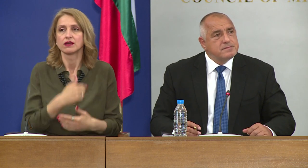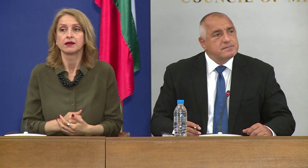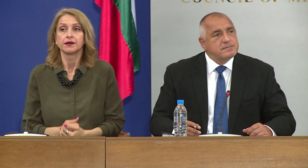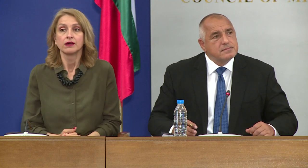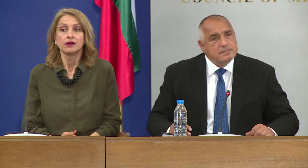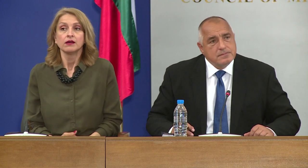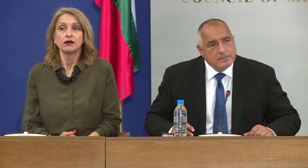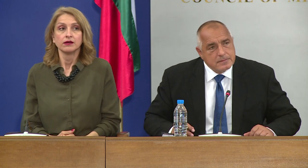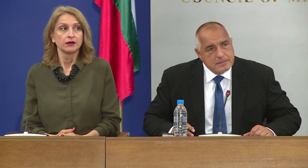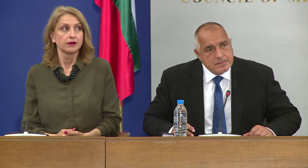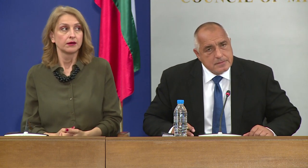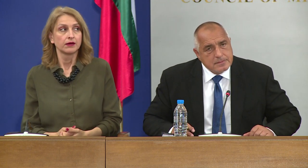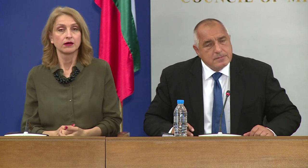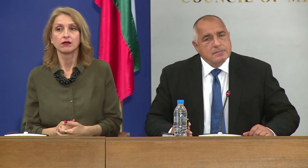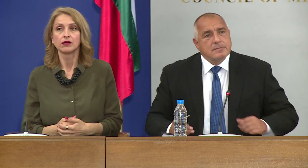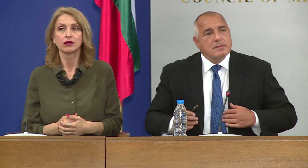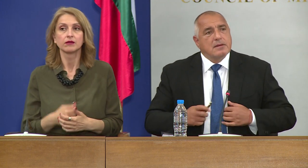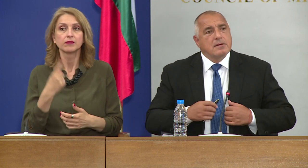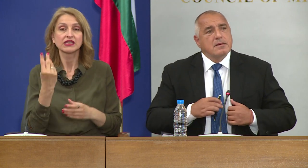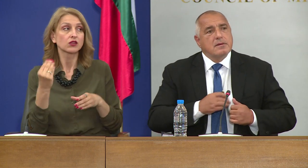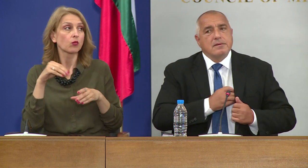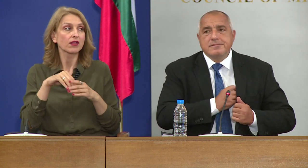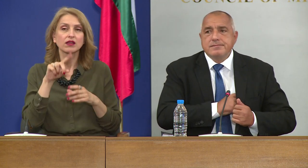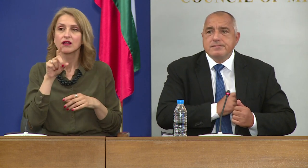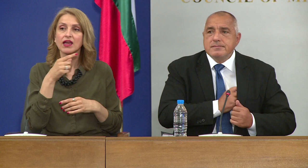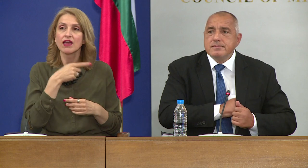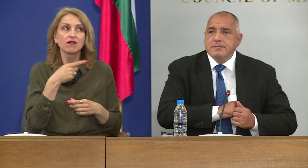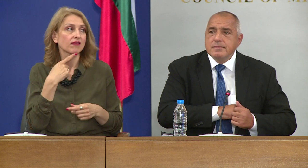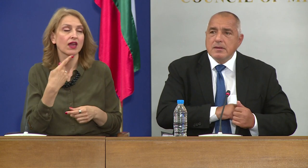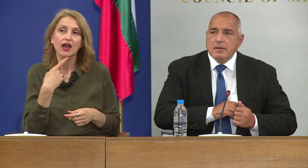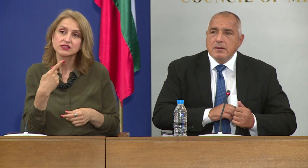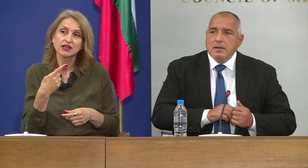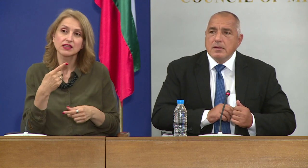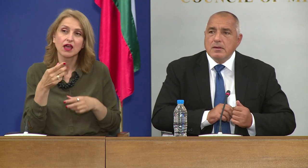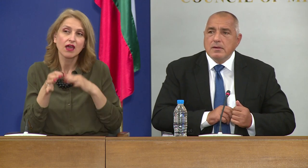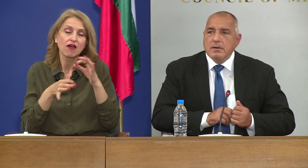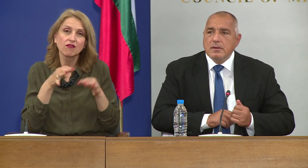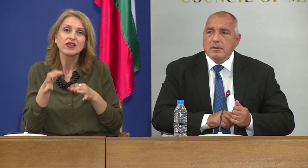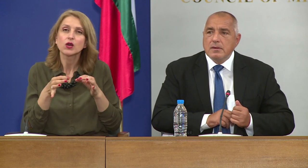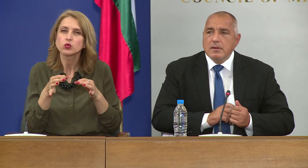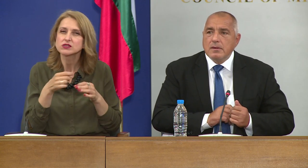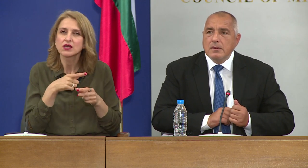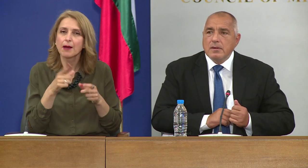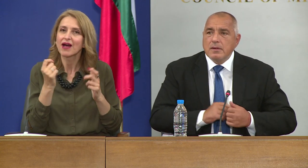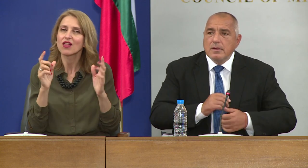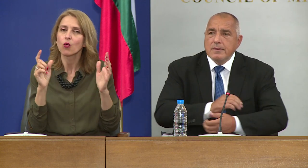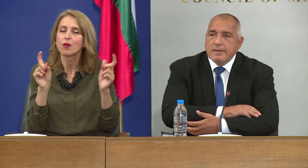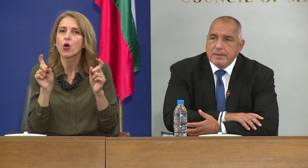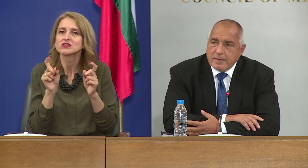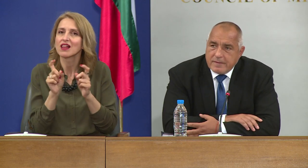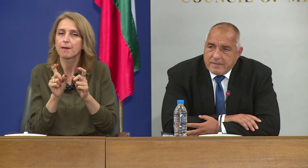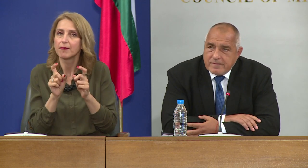Да попитам само един допълнителен въпрос, защото вие казахте, че вирус е умалмощен, но той е все